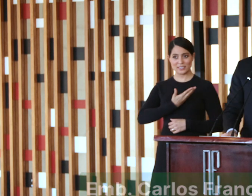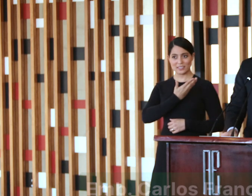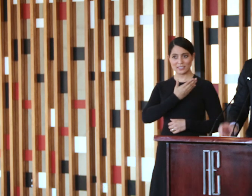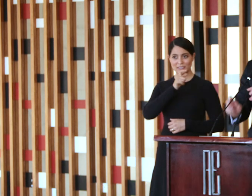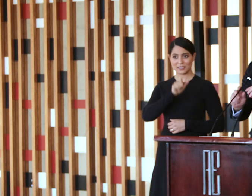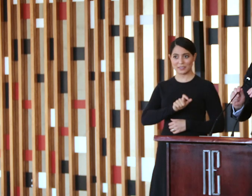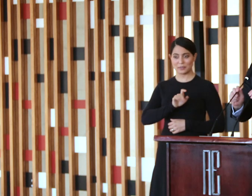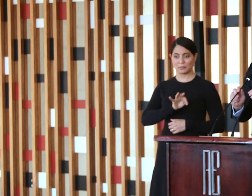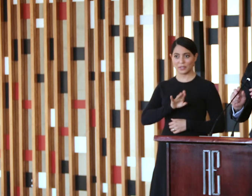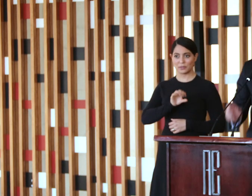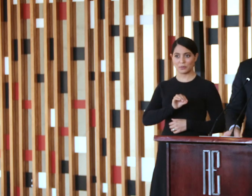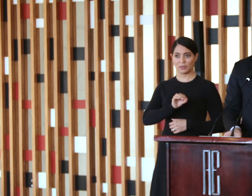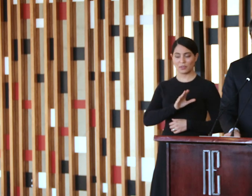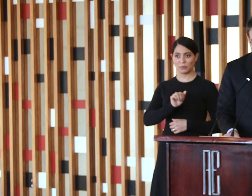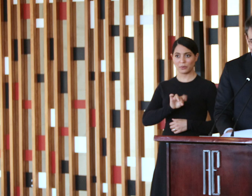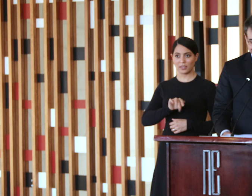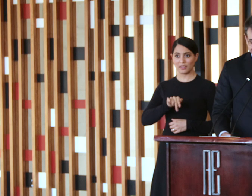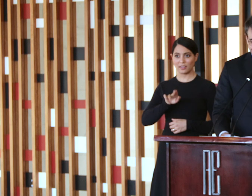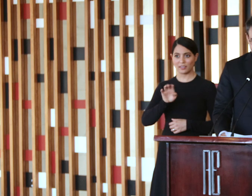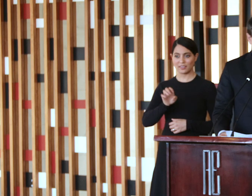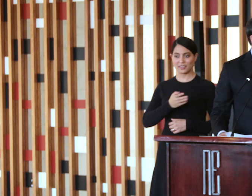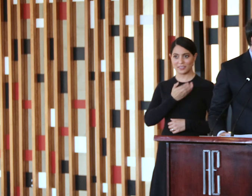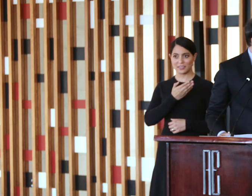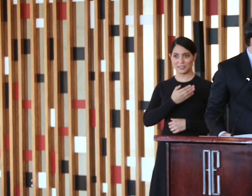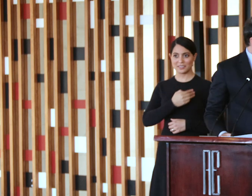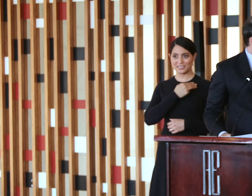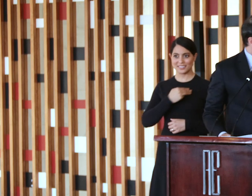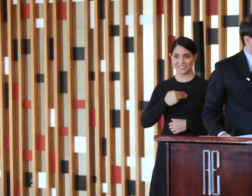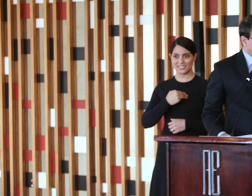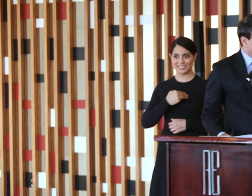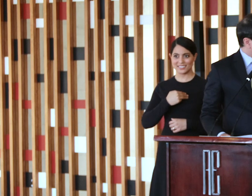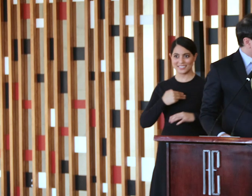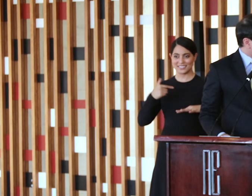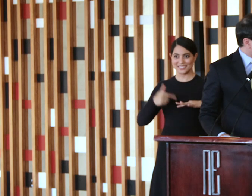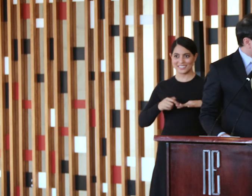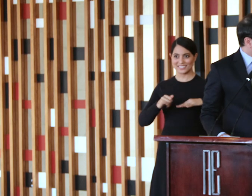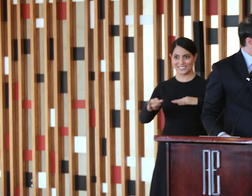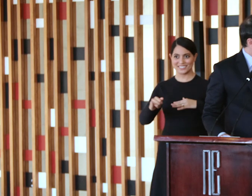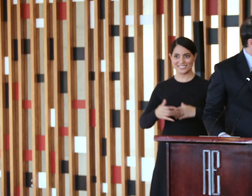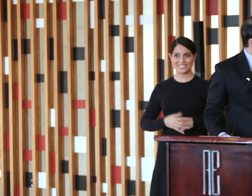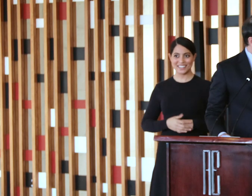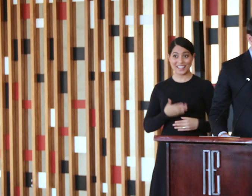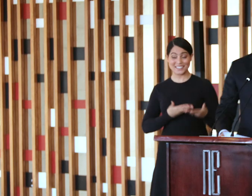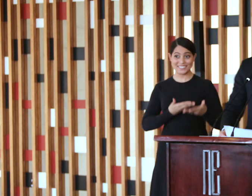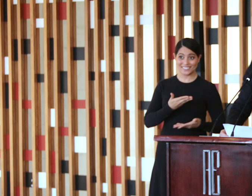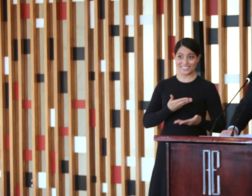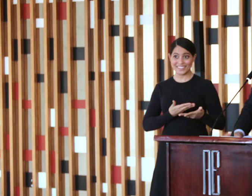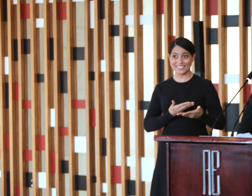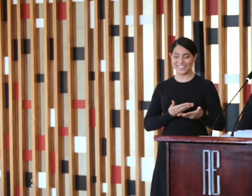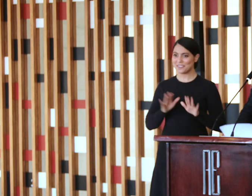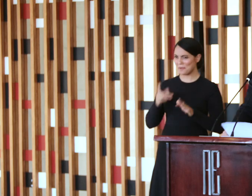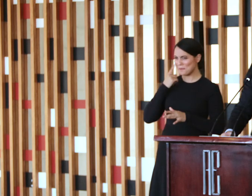das Relações e da Ministro de Estado de Minas e Energia. Quase que troquei aqui. Olha, vamos considerar, vamos levar o presidente.